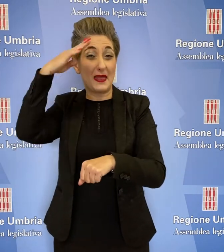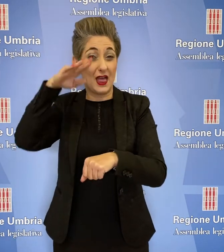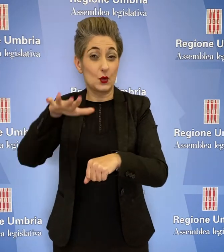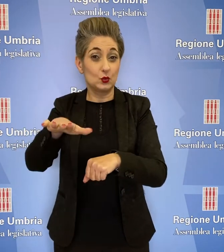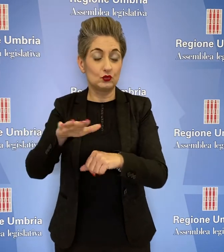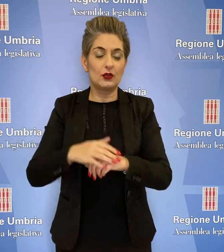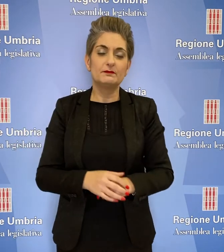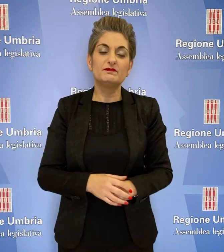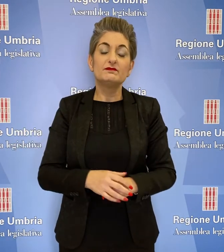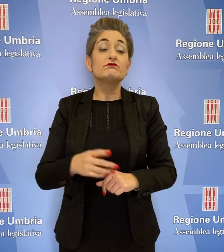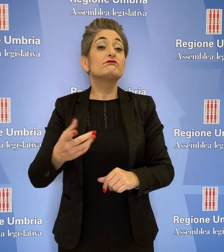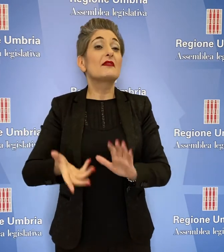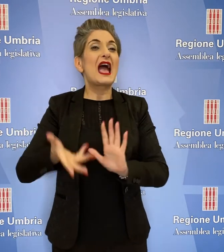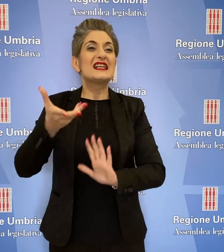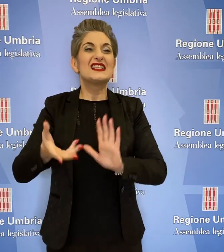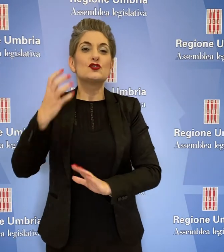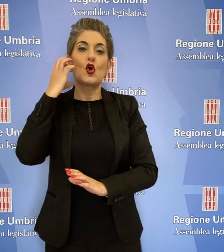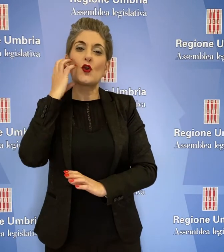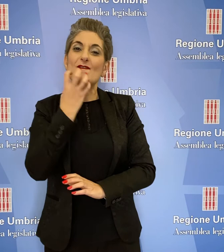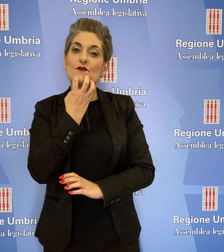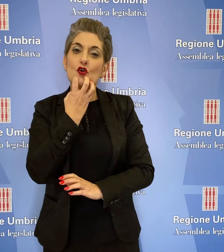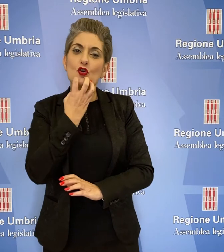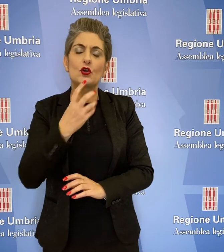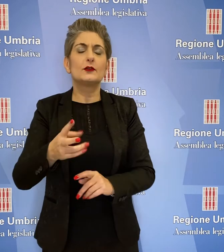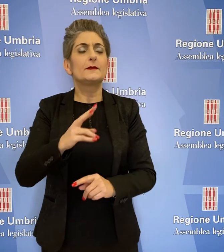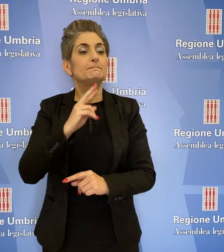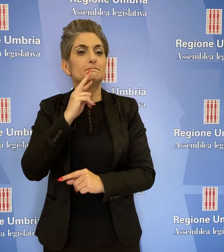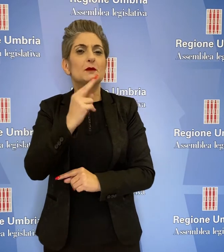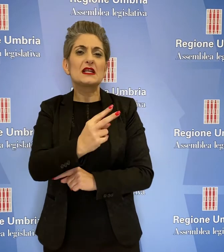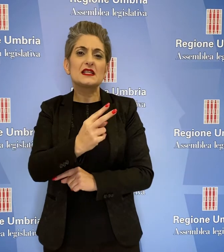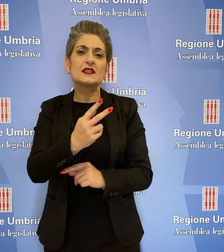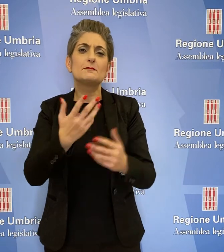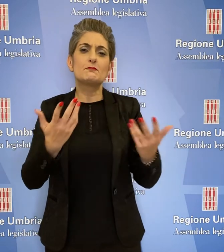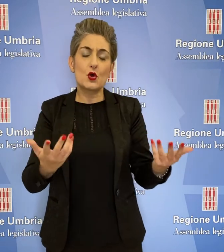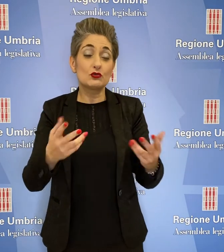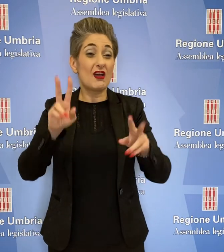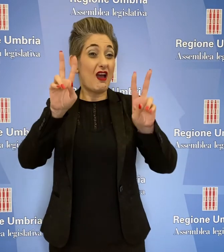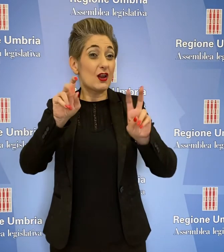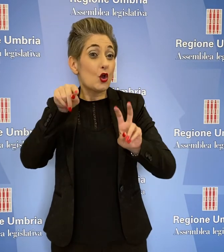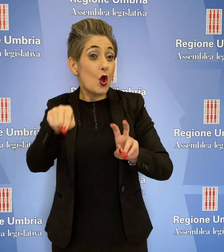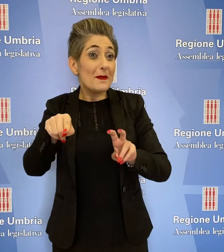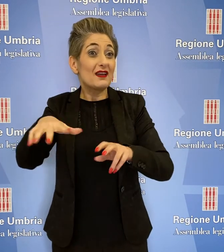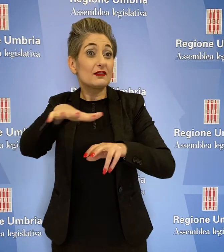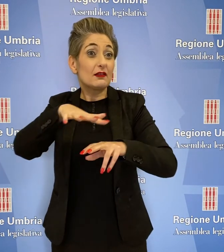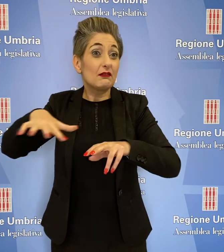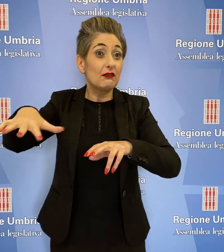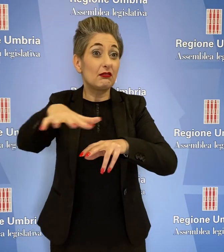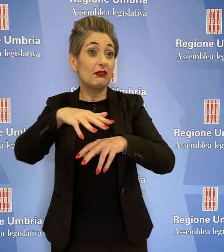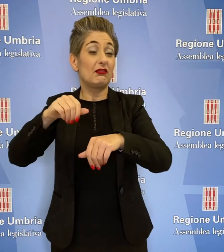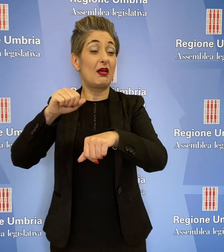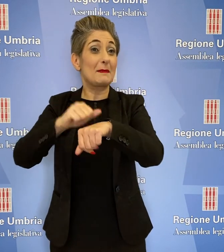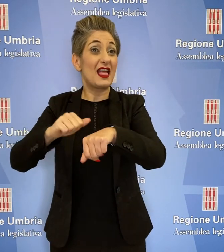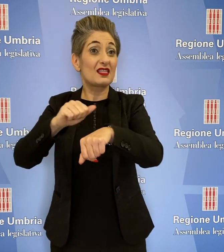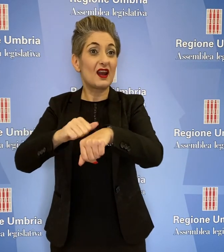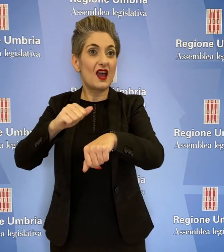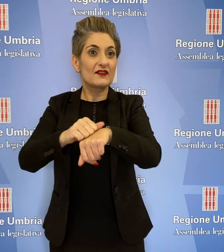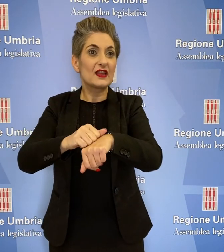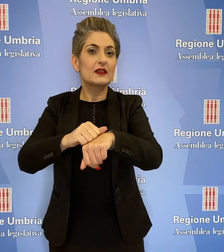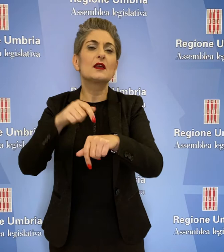L'assessore Michele Fioroni ha risposto che il tema dell'area di Pietrafitta è al centro di